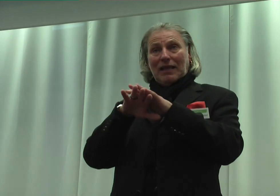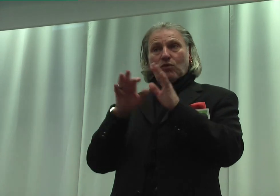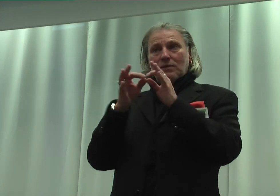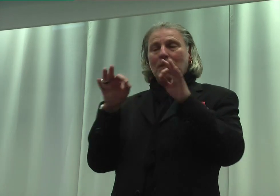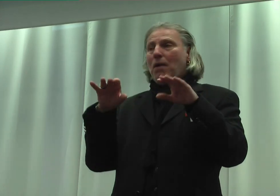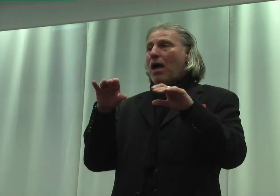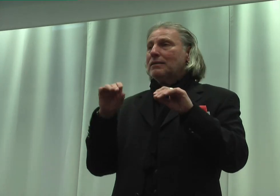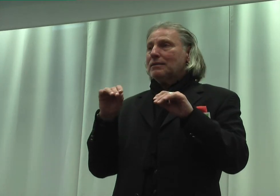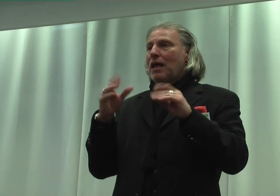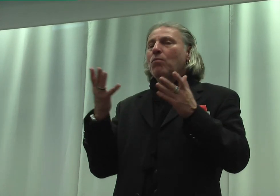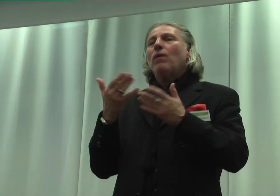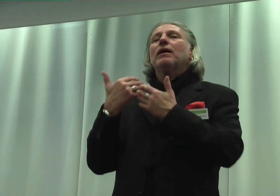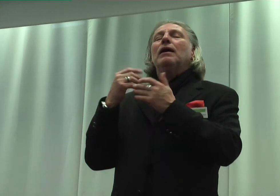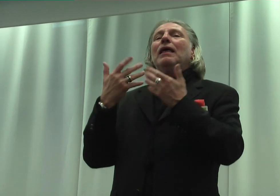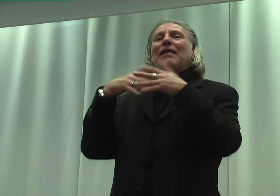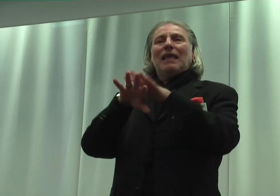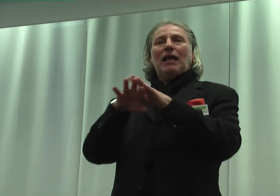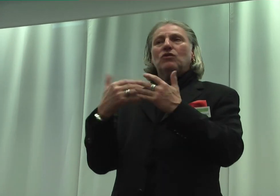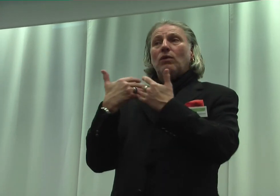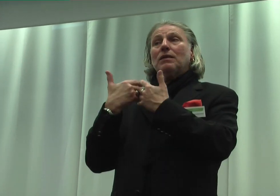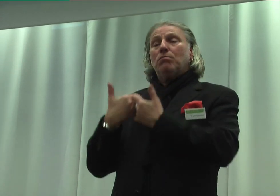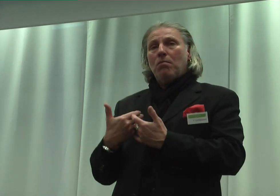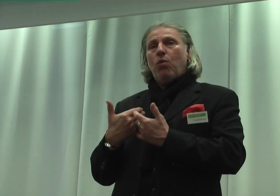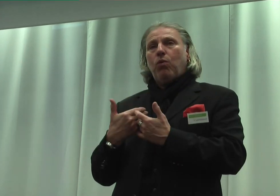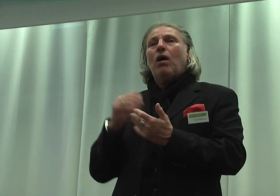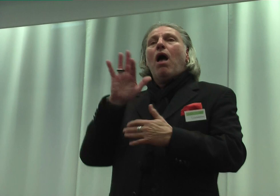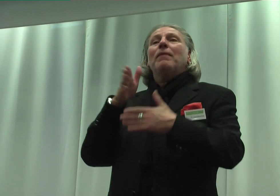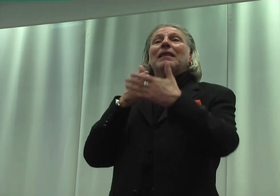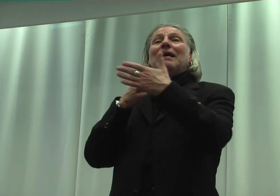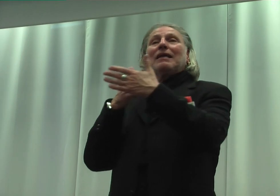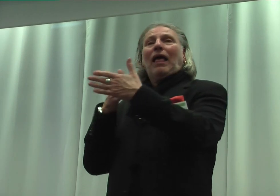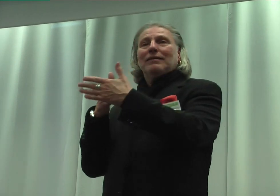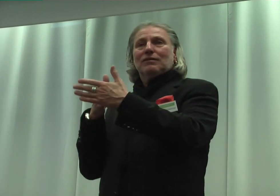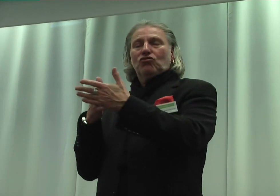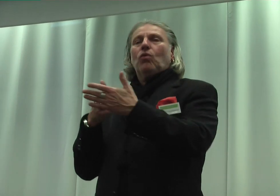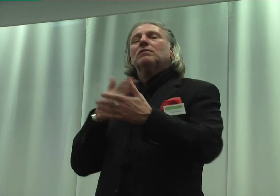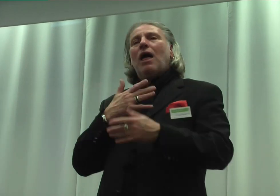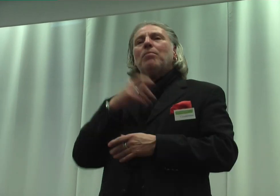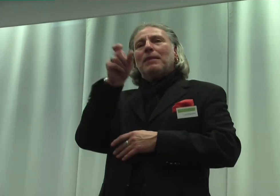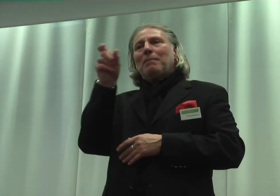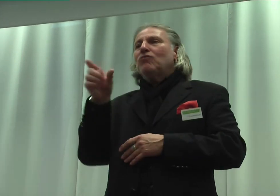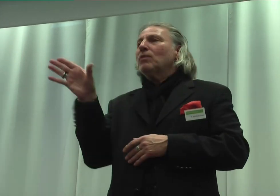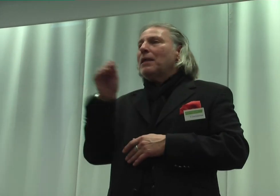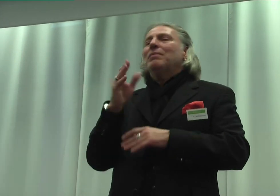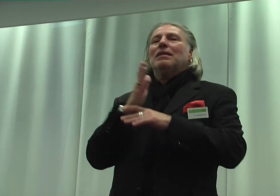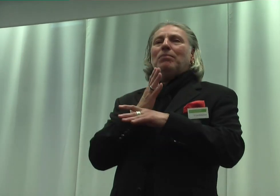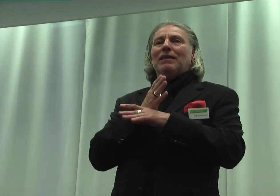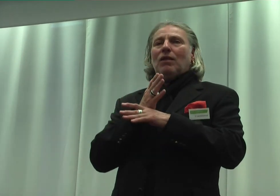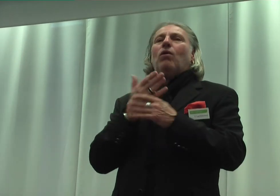oder die Bemühungen an Kräften stoßen, machen Menschen mit Behinderungen darunter freundlich,